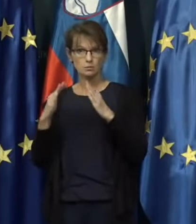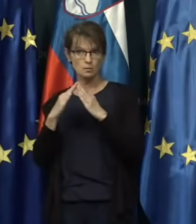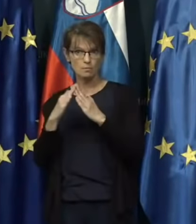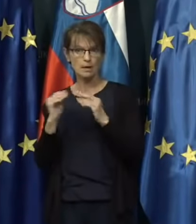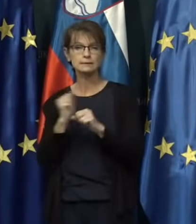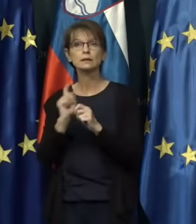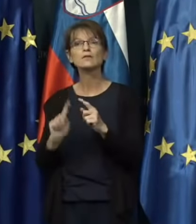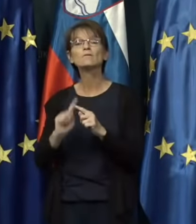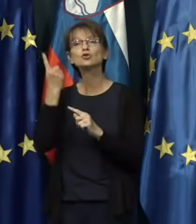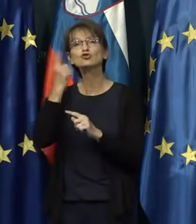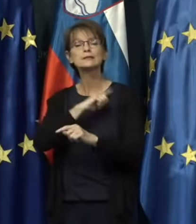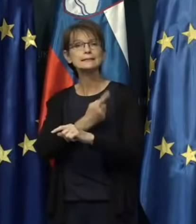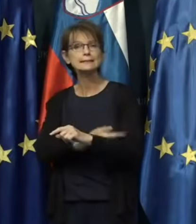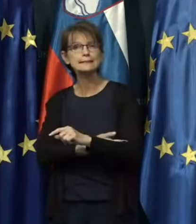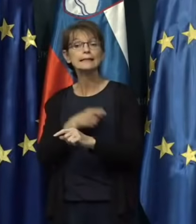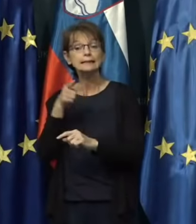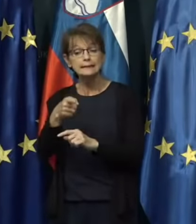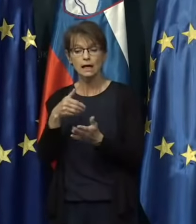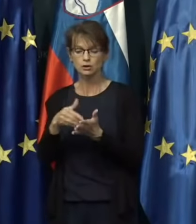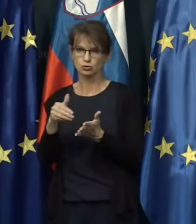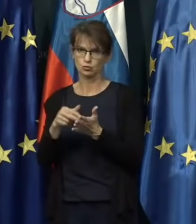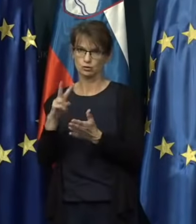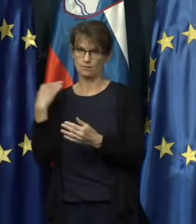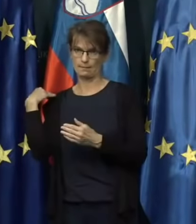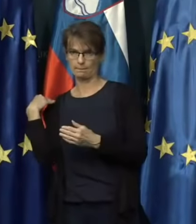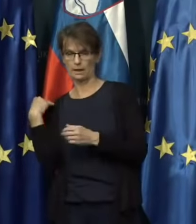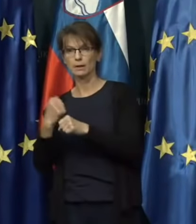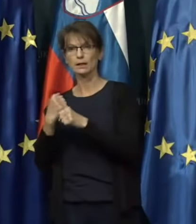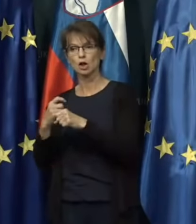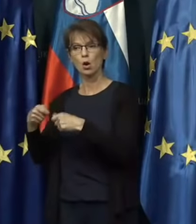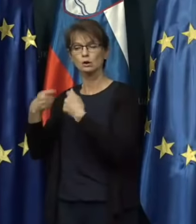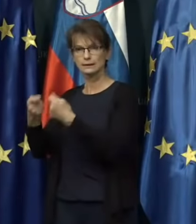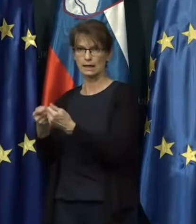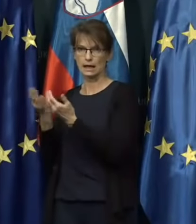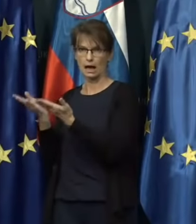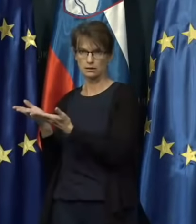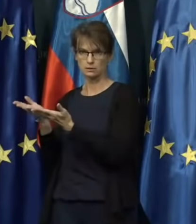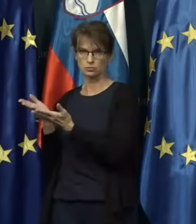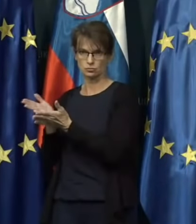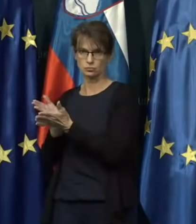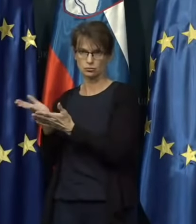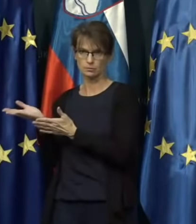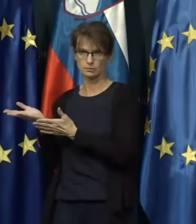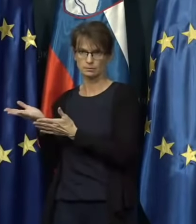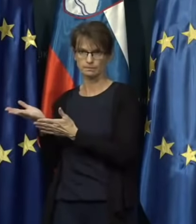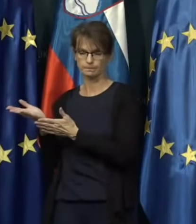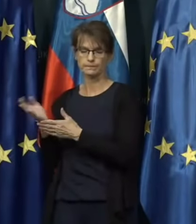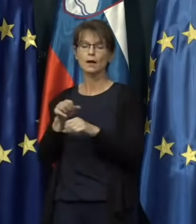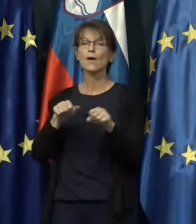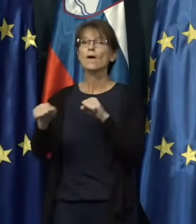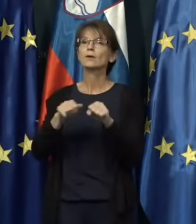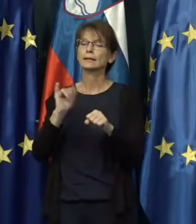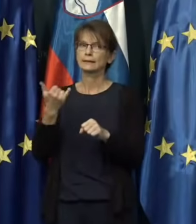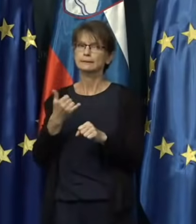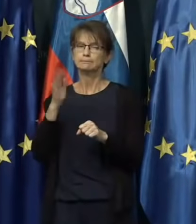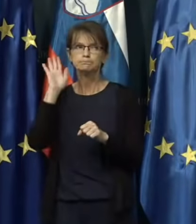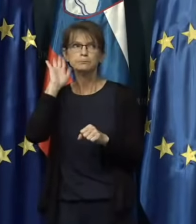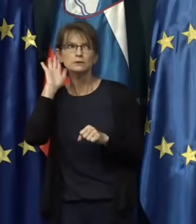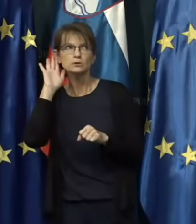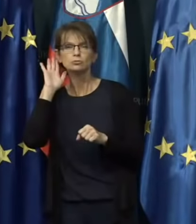sile in sicer gre ta strošek v vreme delodajalca. Vlada je prisluhnila